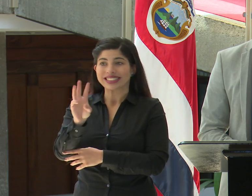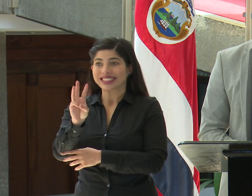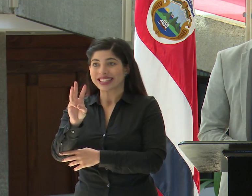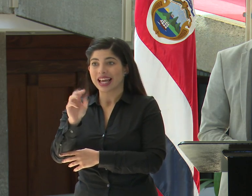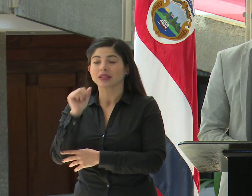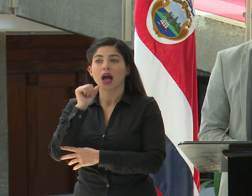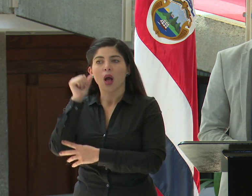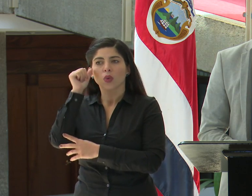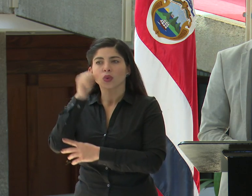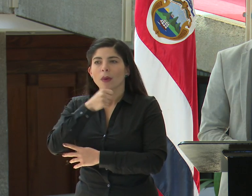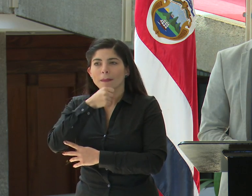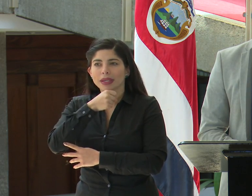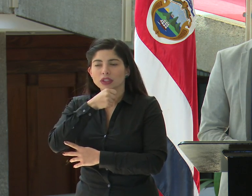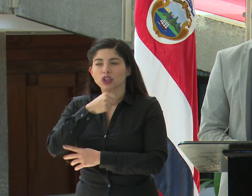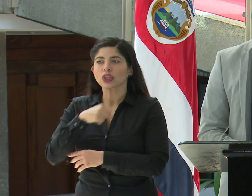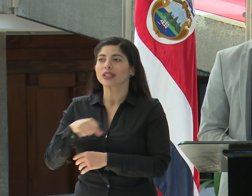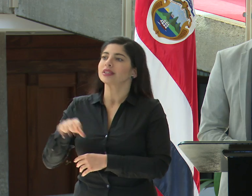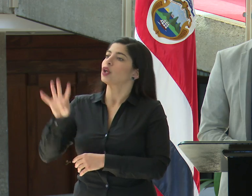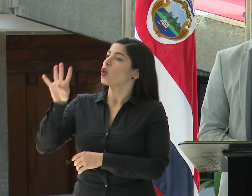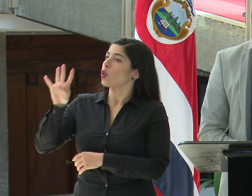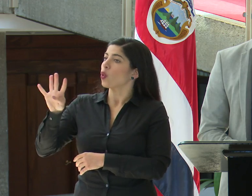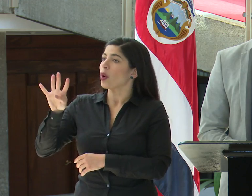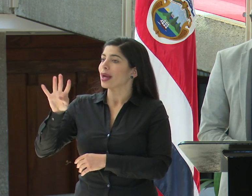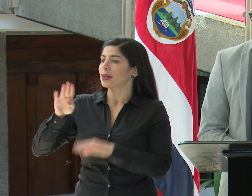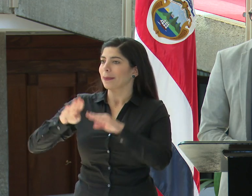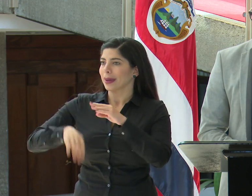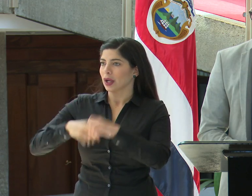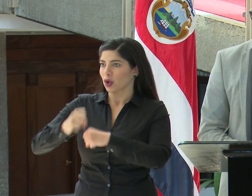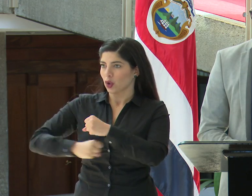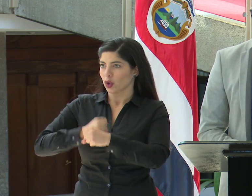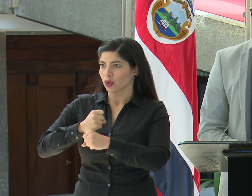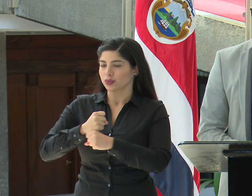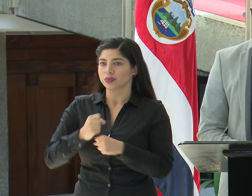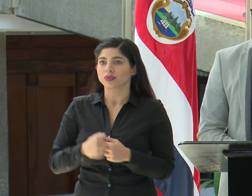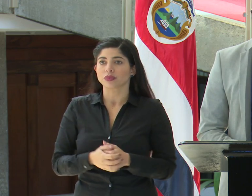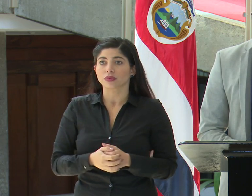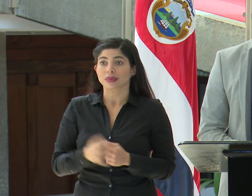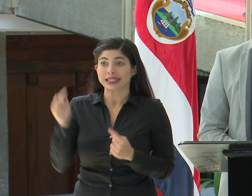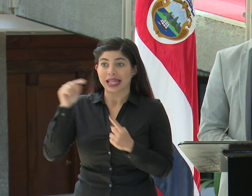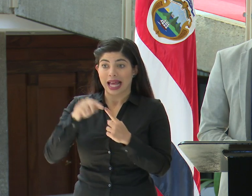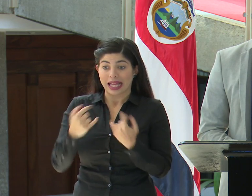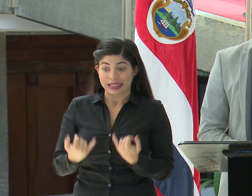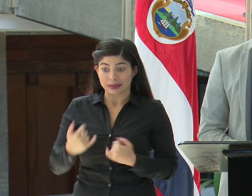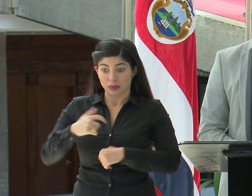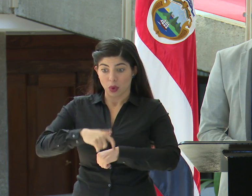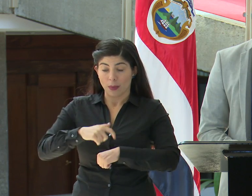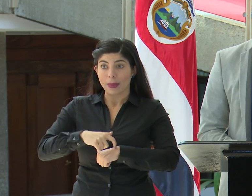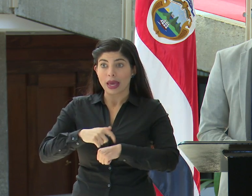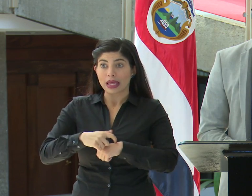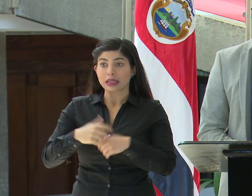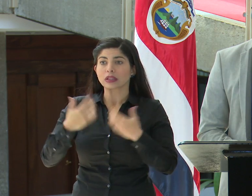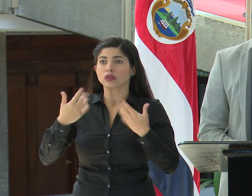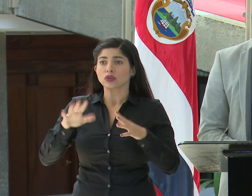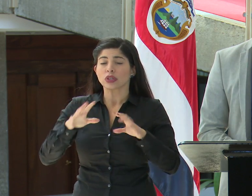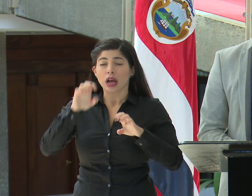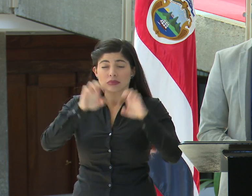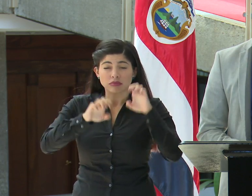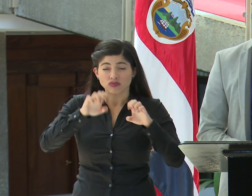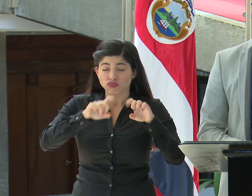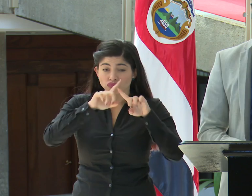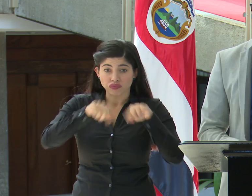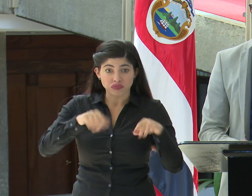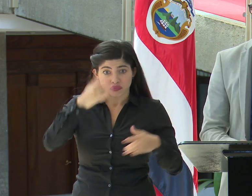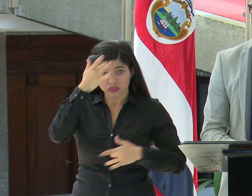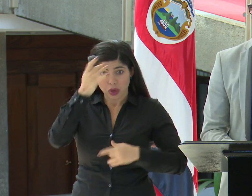6 adultos mayores y 4 menores. Hasta este momento se han descartado un